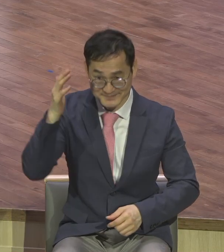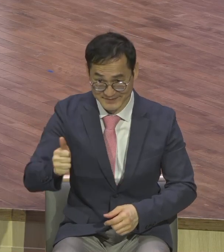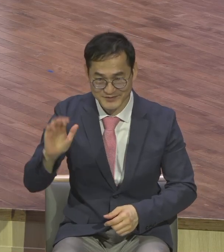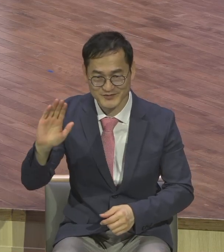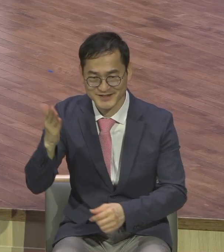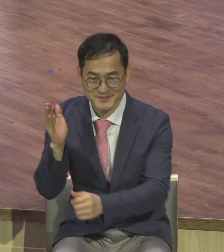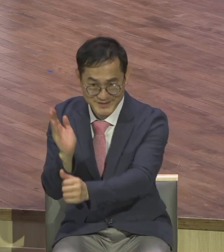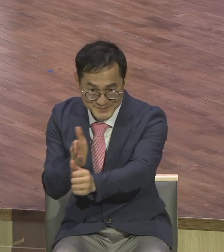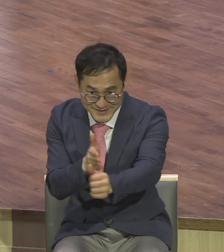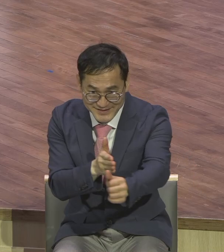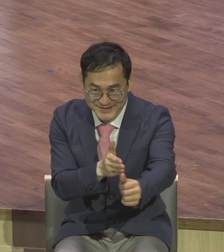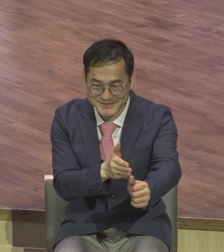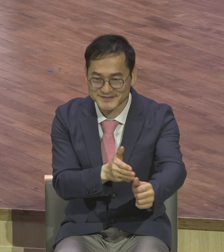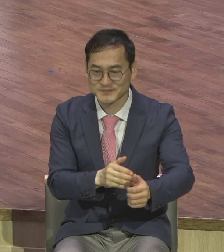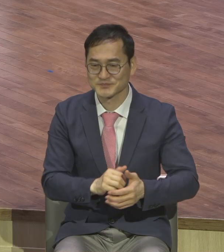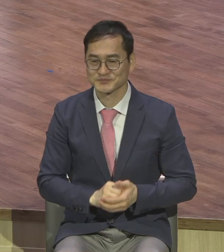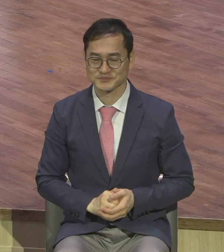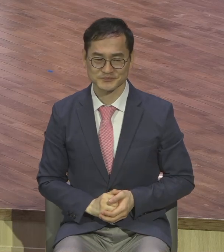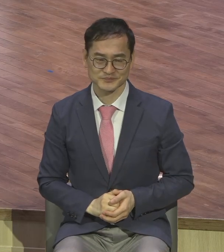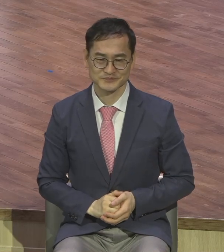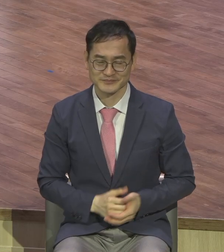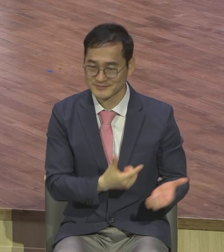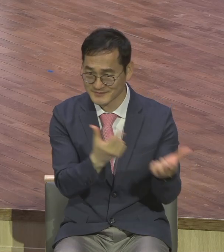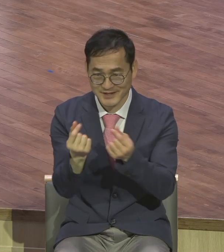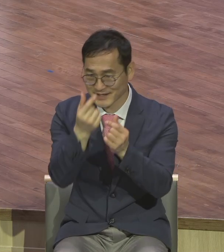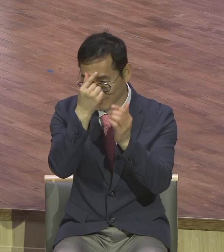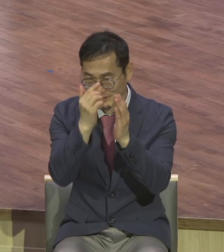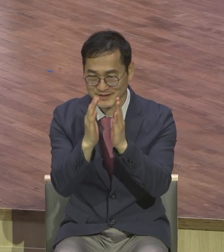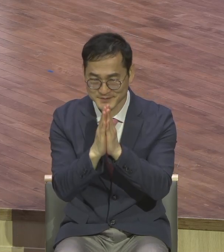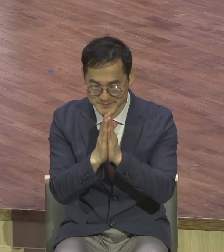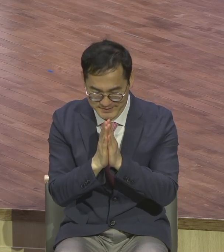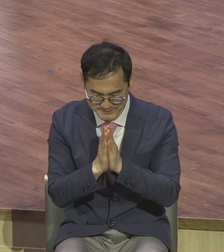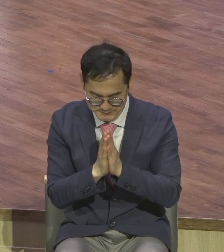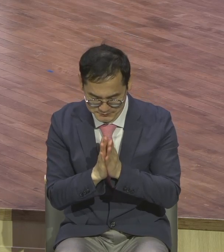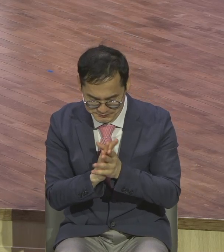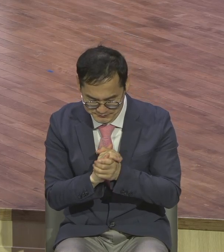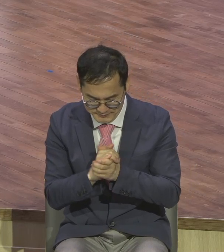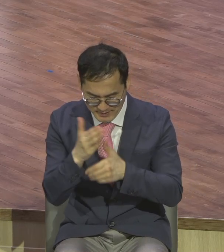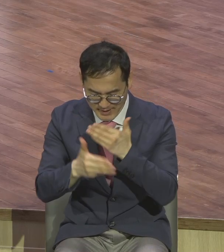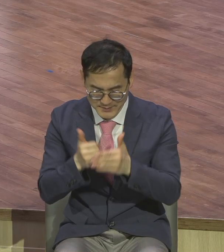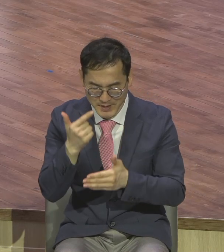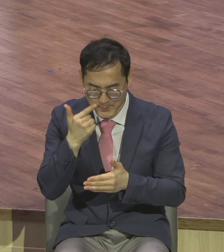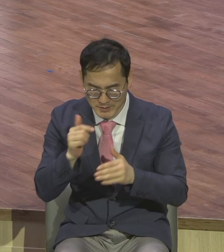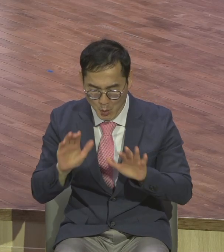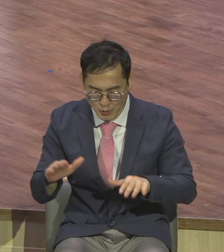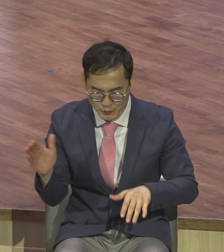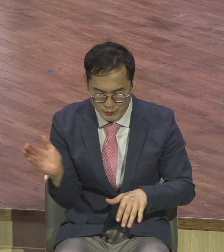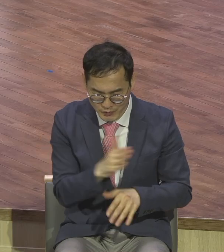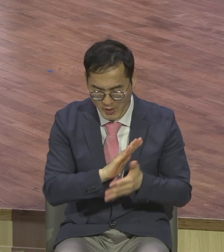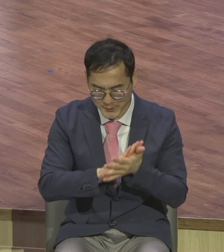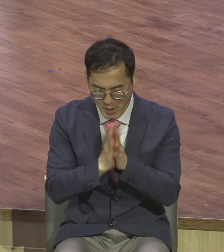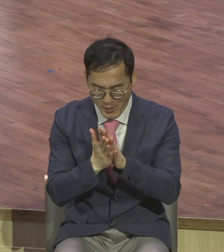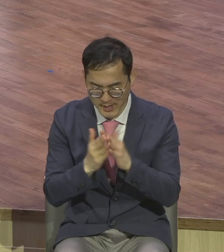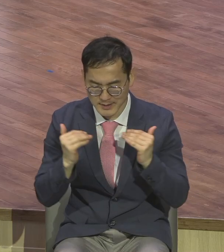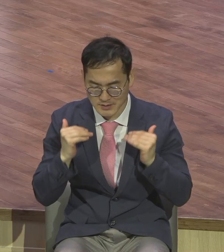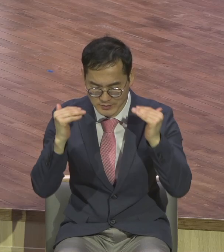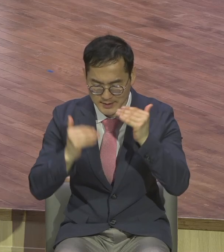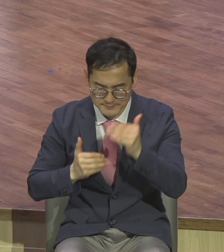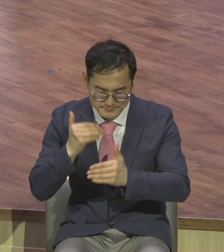아버지 하나님 영계 모든 성도들 오늘부터 변화와 성장이 일어나는 시간표가 되어야 조하옵사사